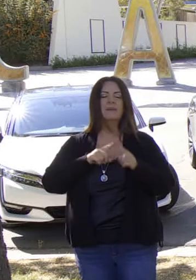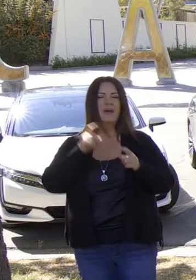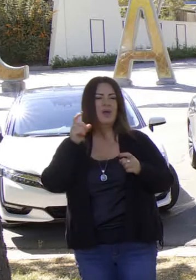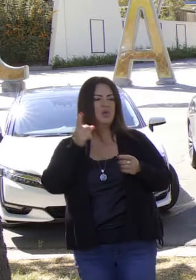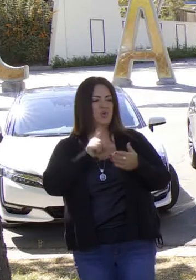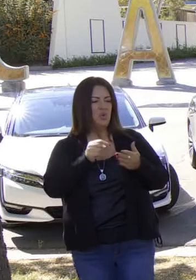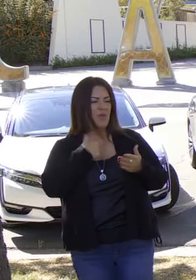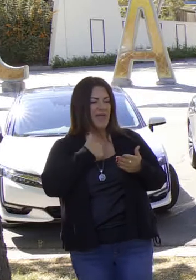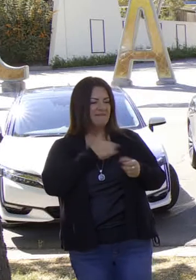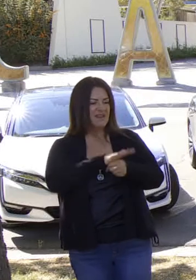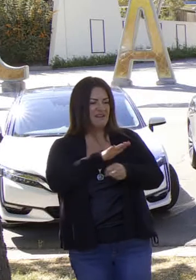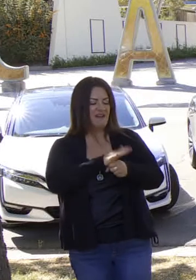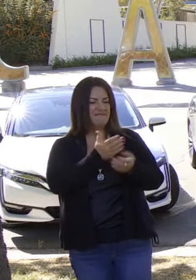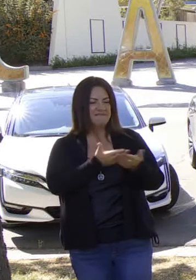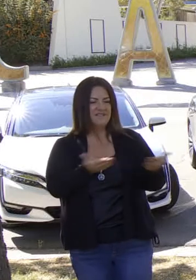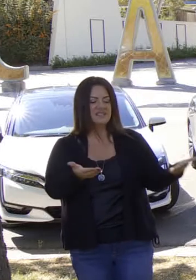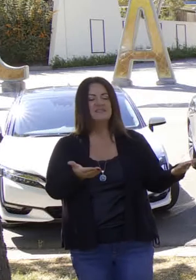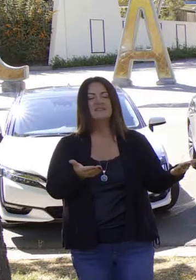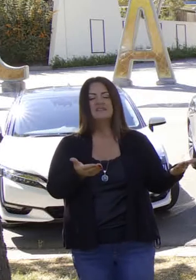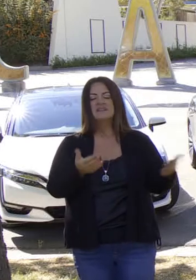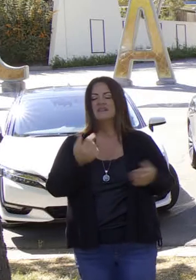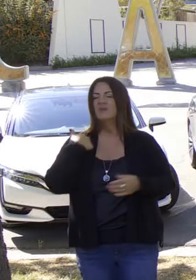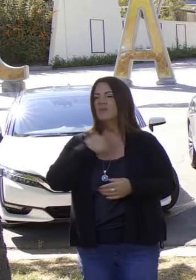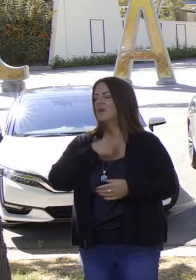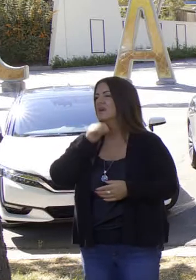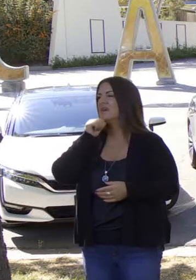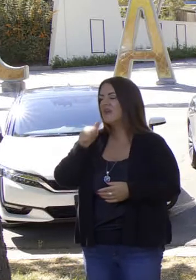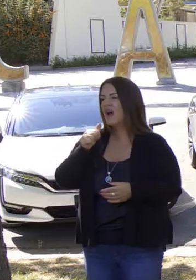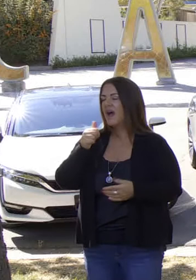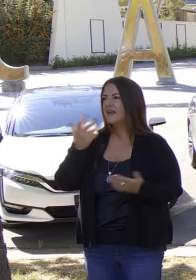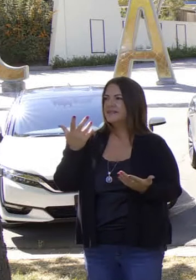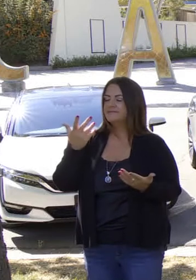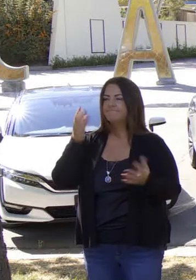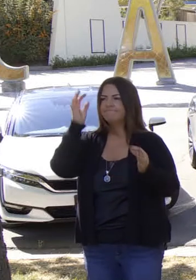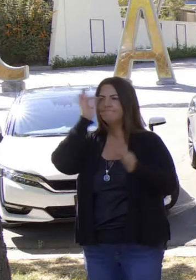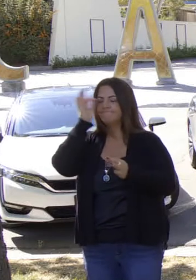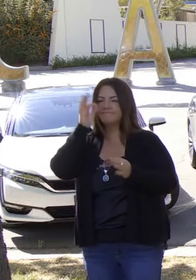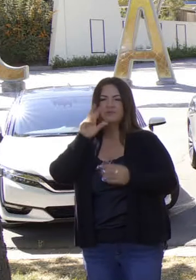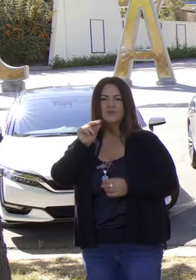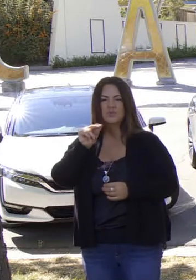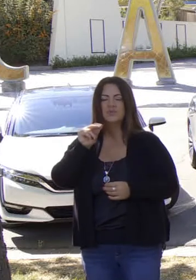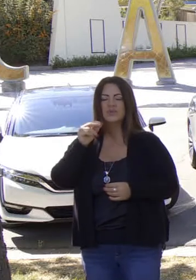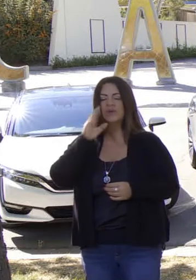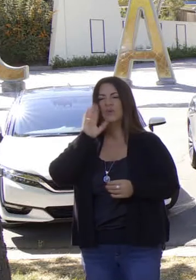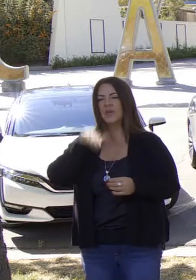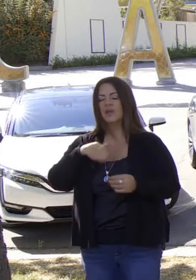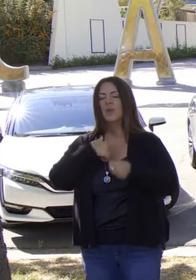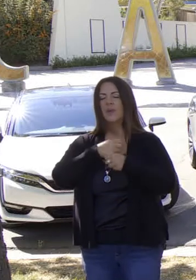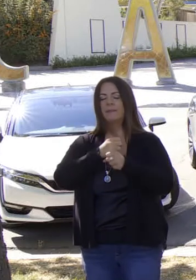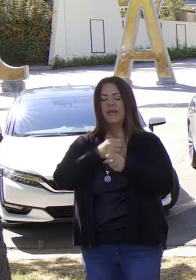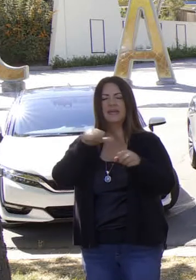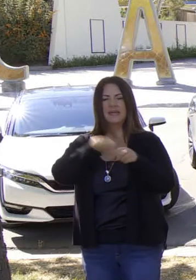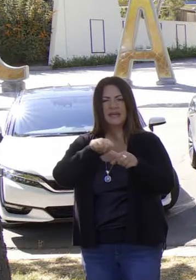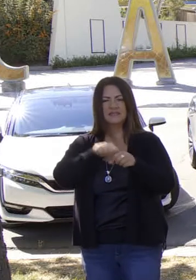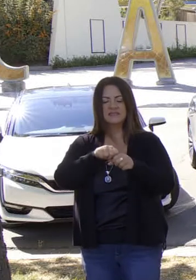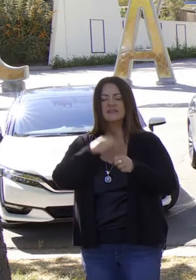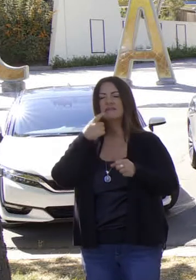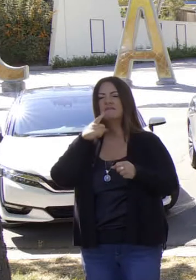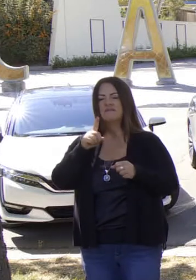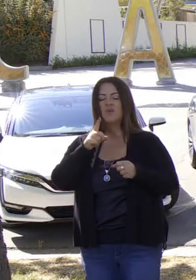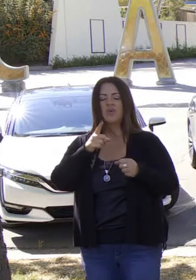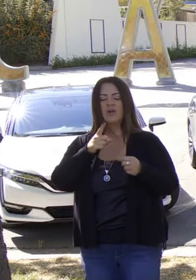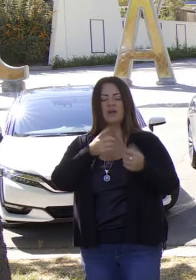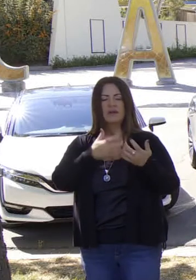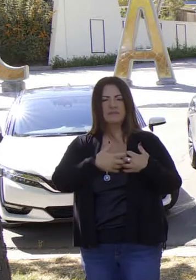que ver la oferta. No somos ingenuos en California. Como estado de producción de combustibles